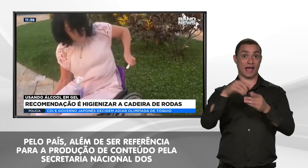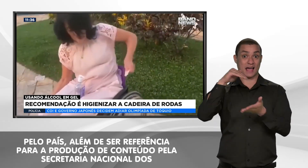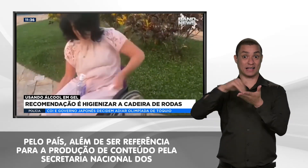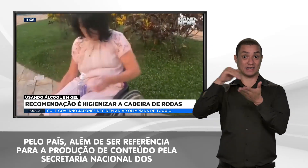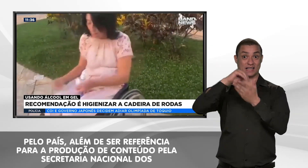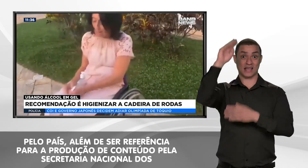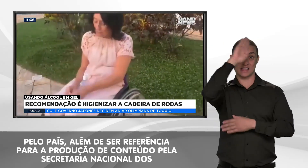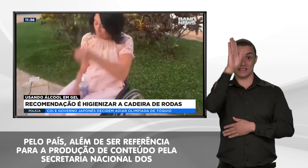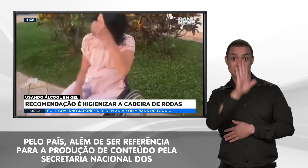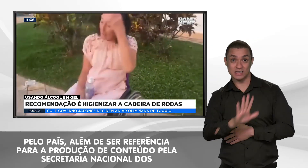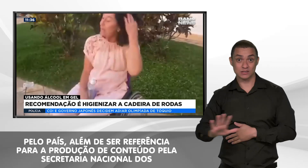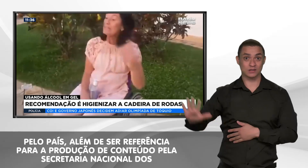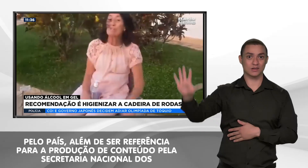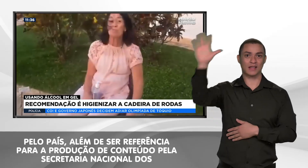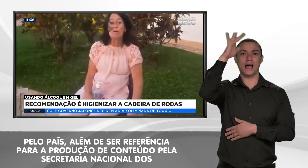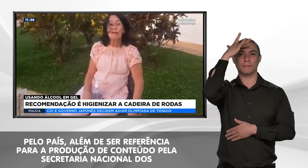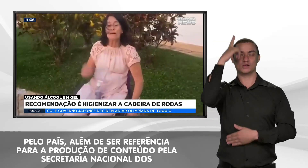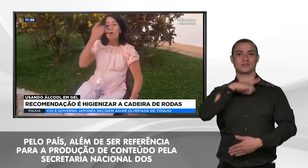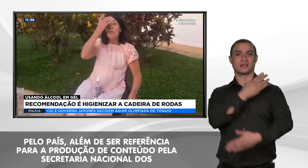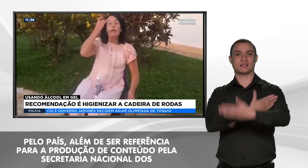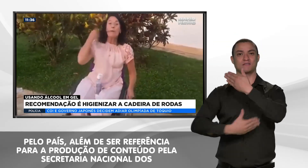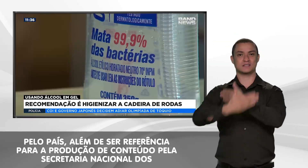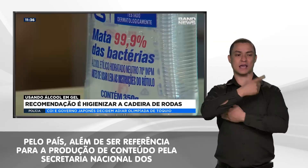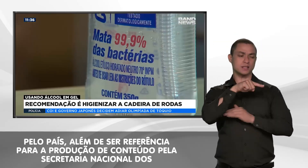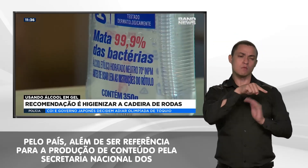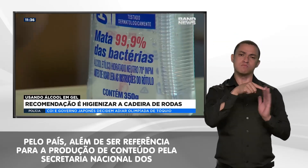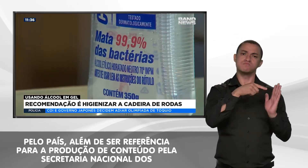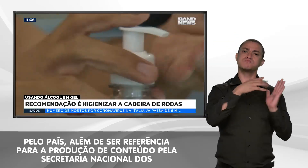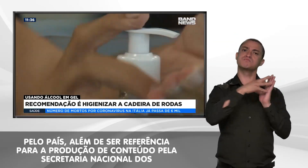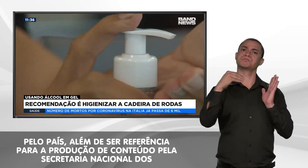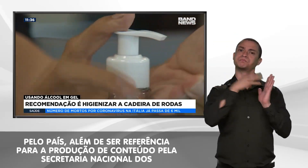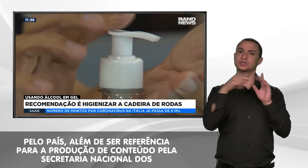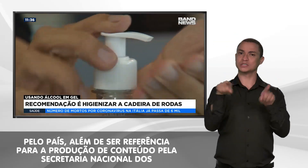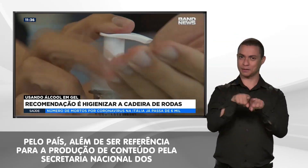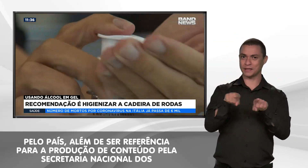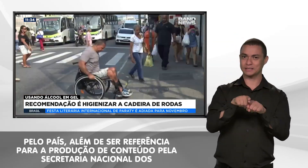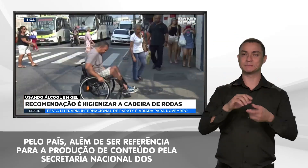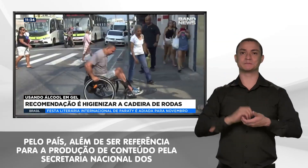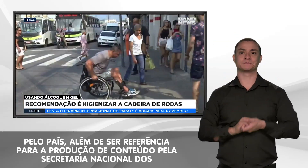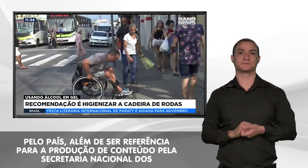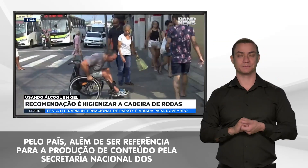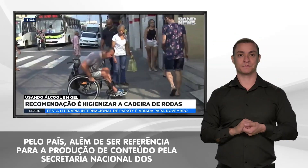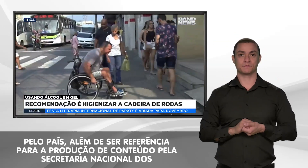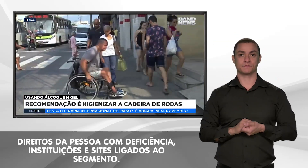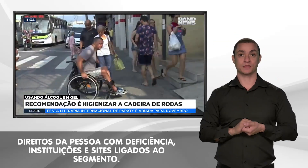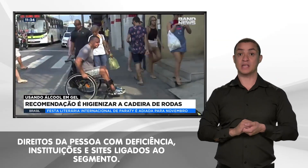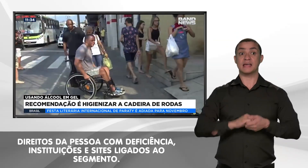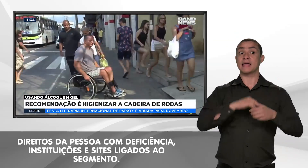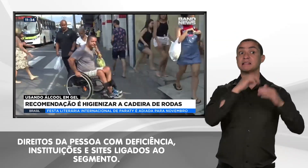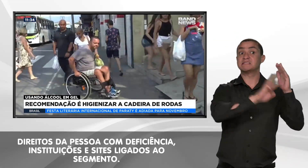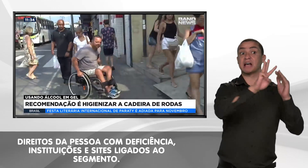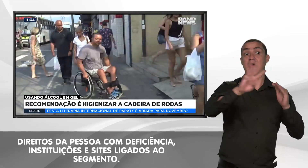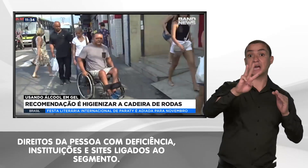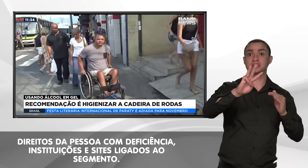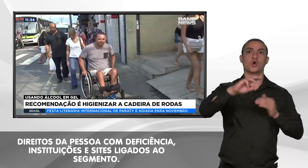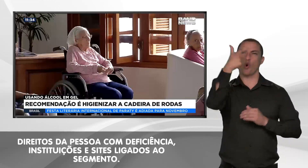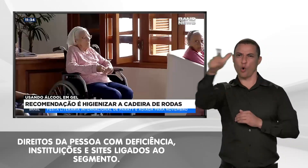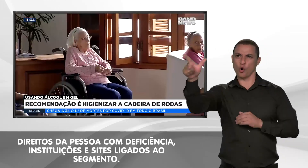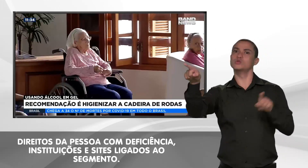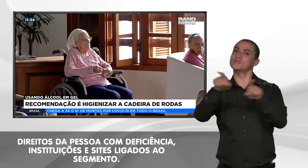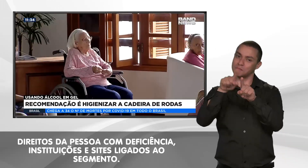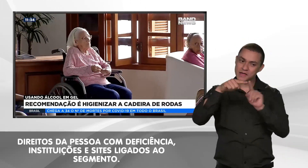pelo país, além de ser referência para a produção de conteúdo pela Secretaria Nacional dos Direitos da Pessoa Comunicação. com